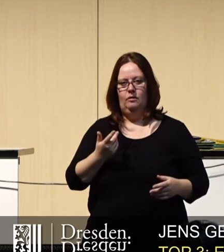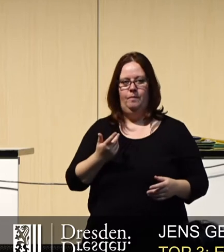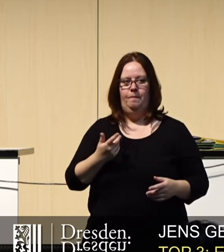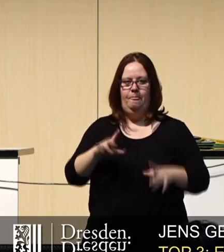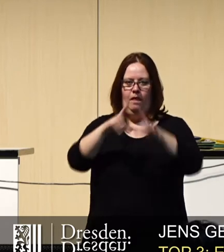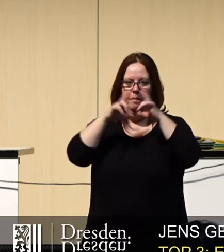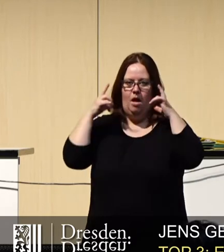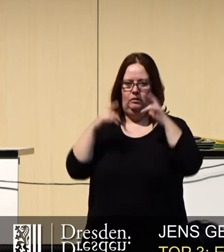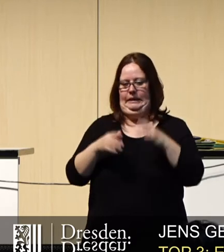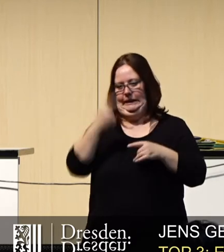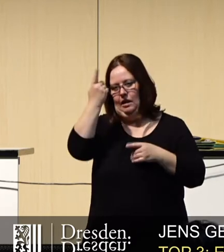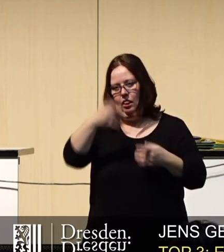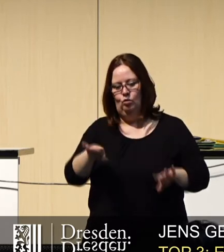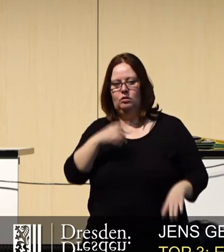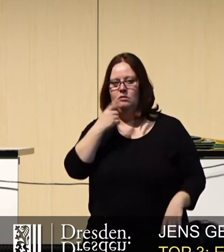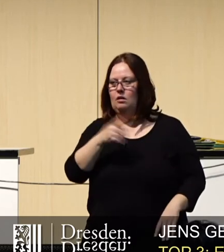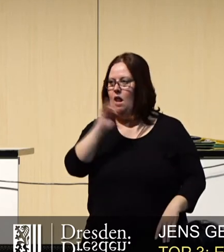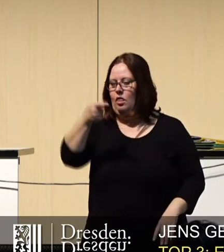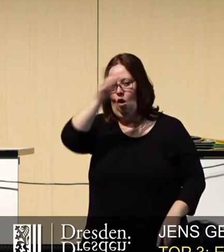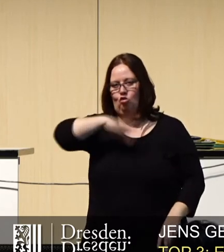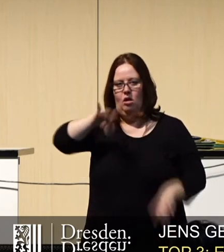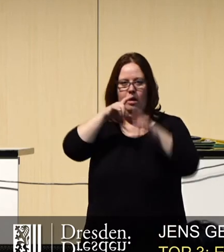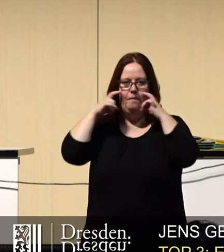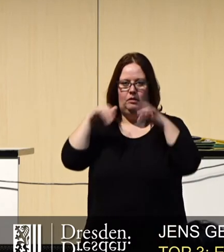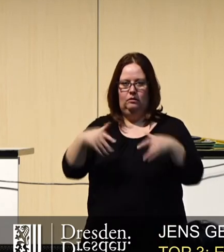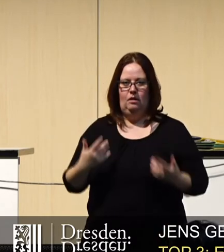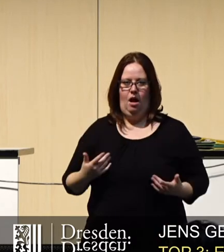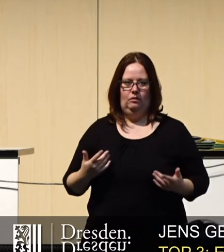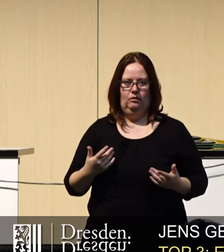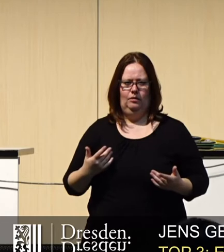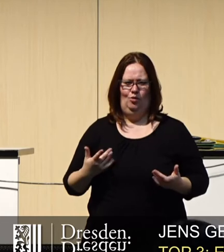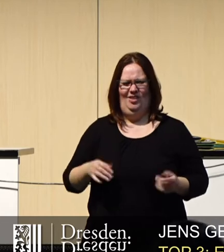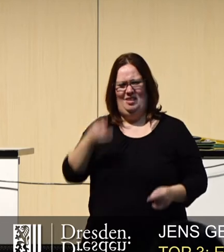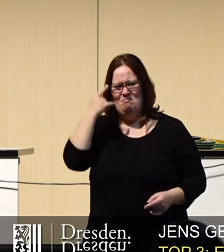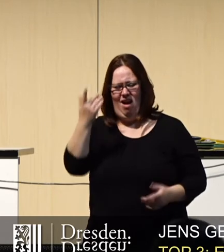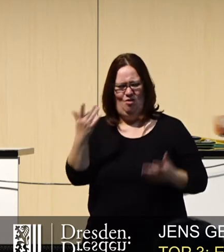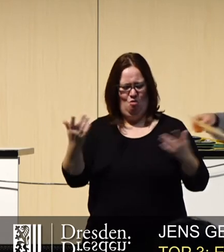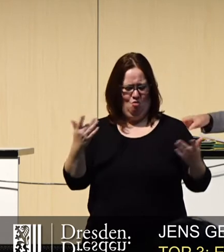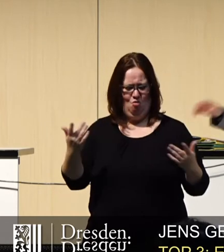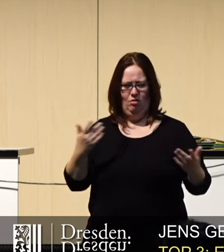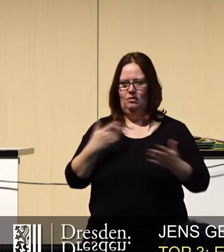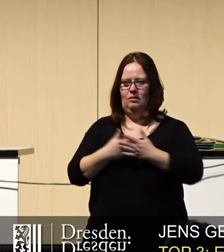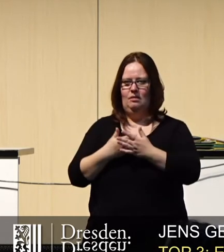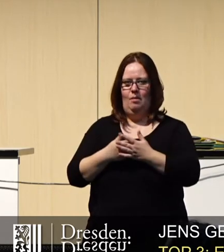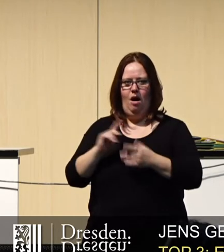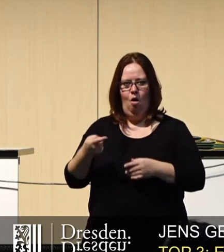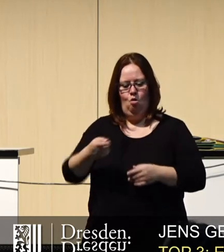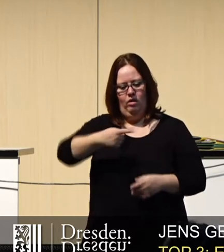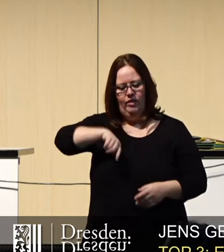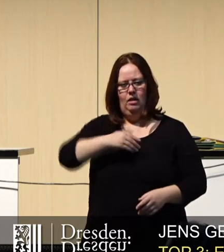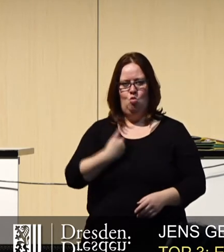Masken bringen gar nichts und auf einmal rennt ganz Deutschland mit Masken rum. Also diese Meinung, und das führt dazu, dass